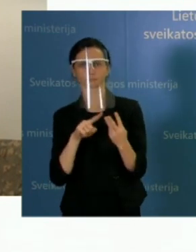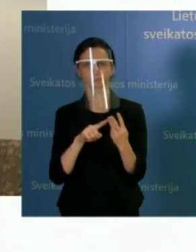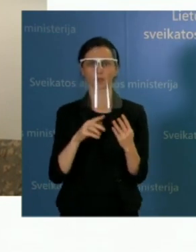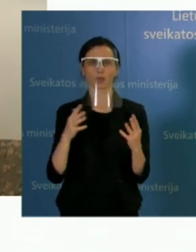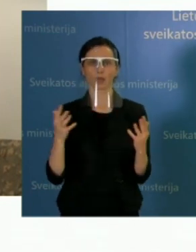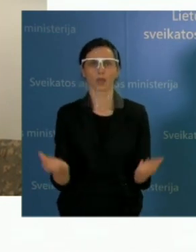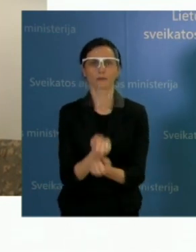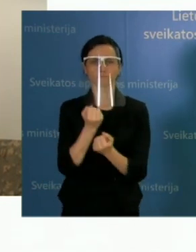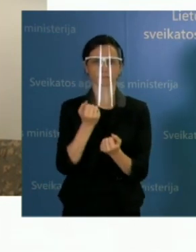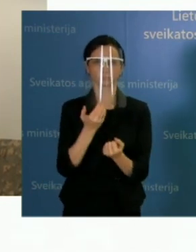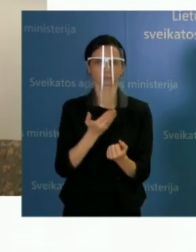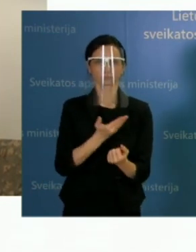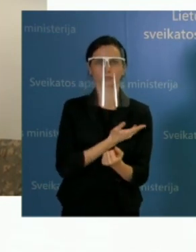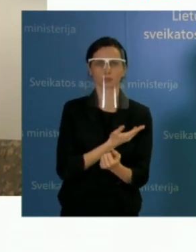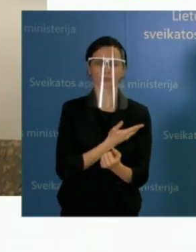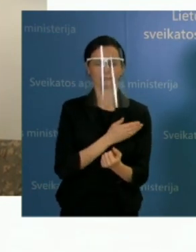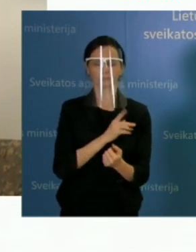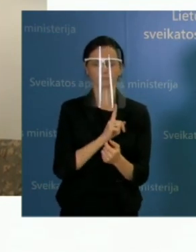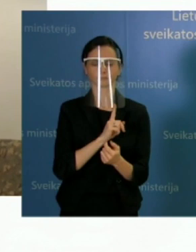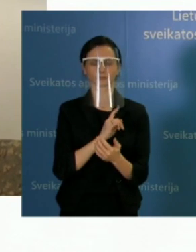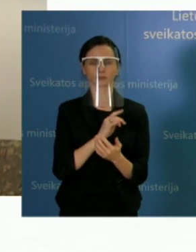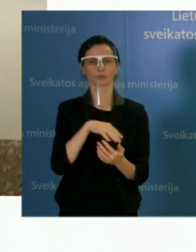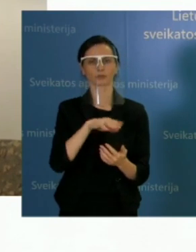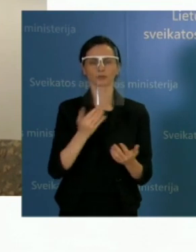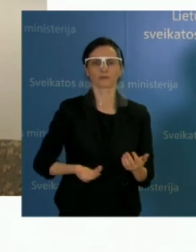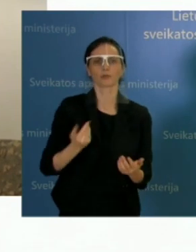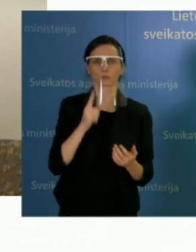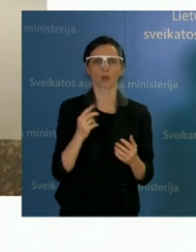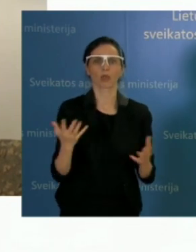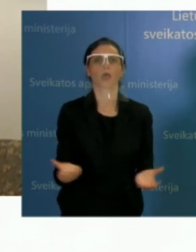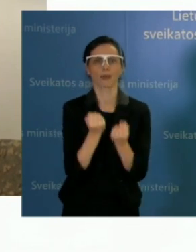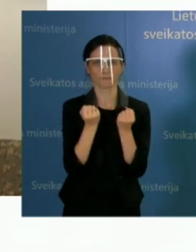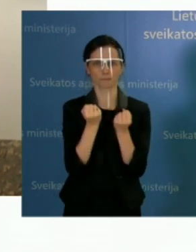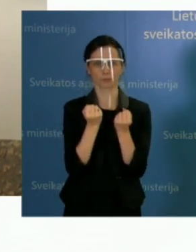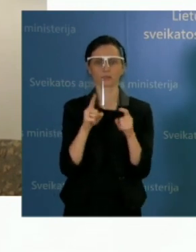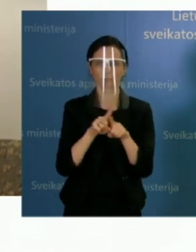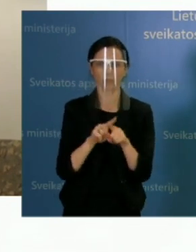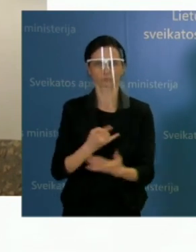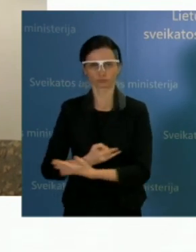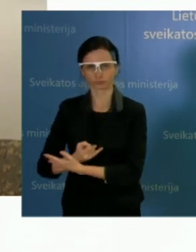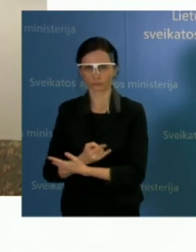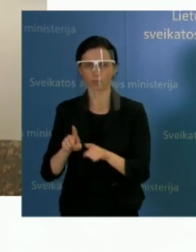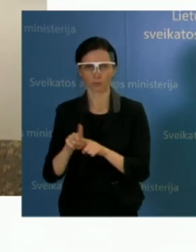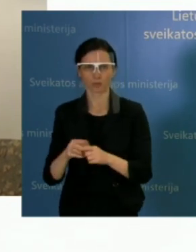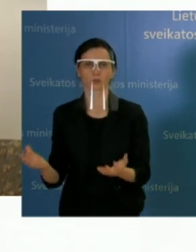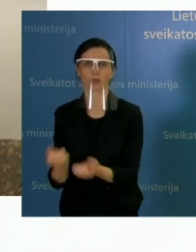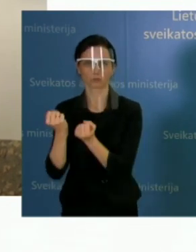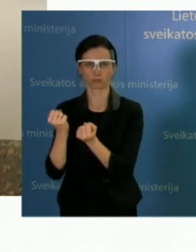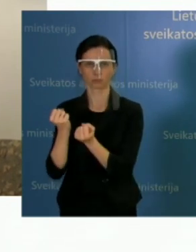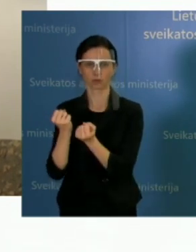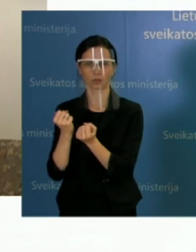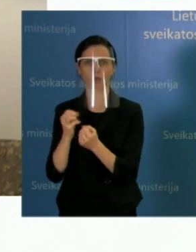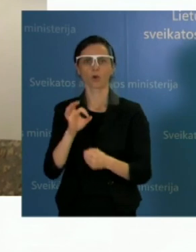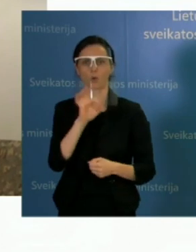gyvybės kelių pacienčių ir naujaginio. Neščiųjų